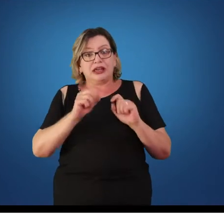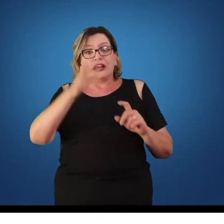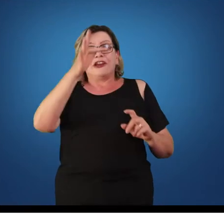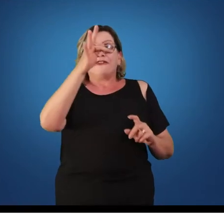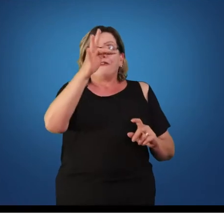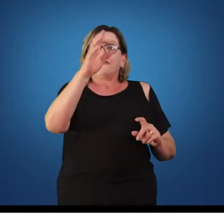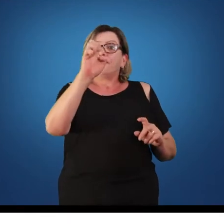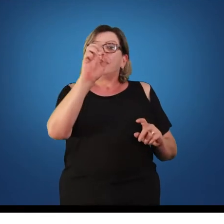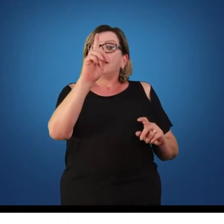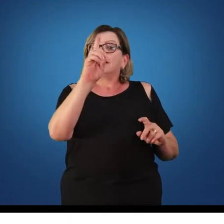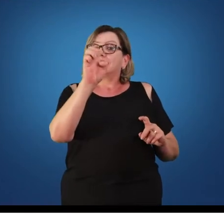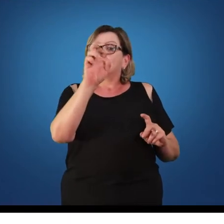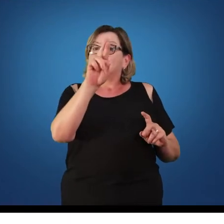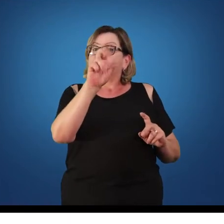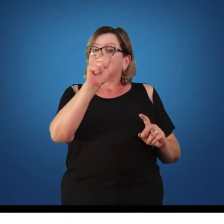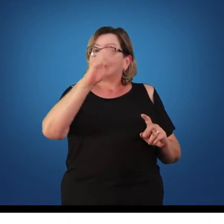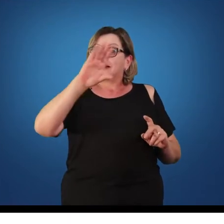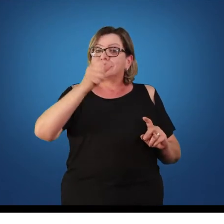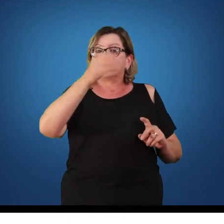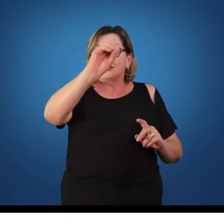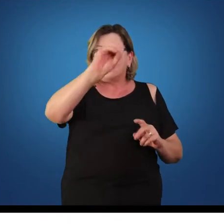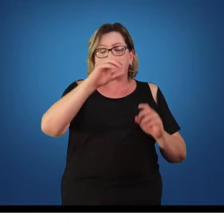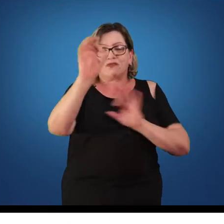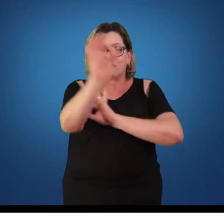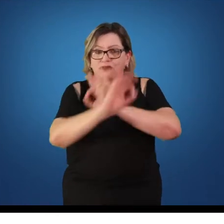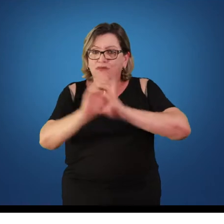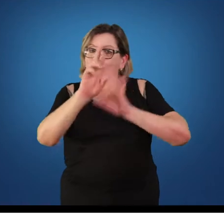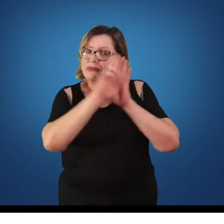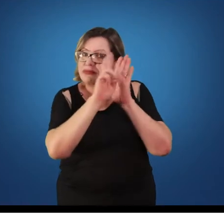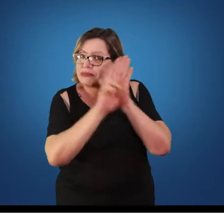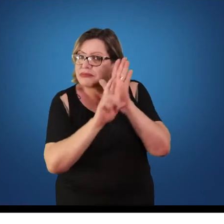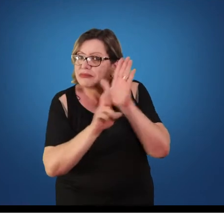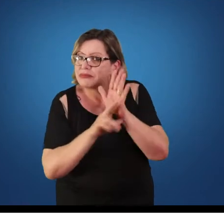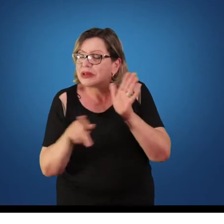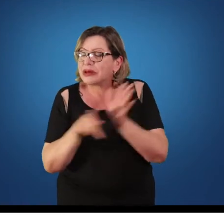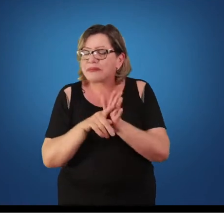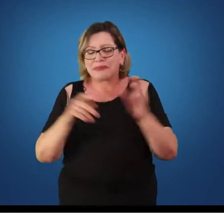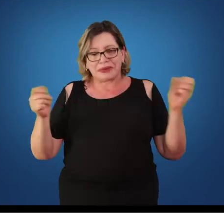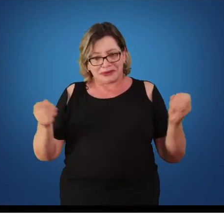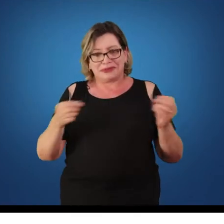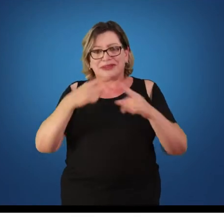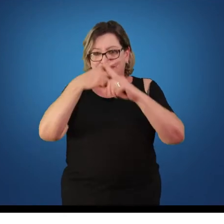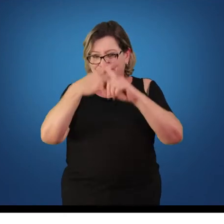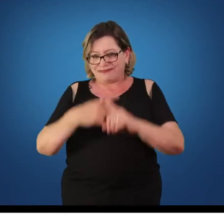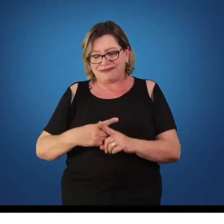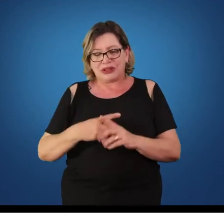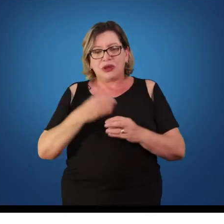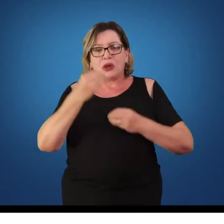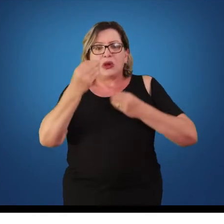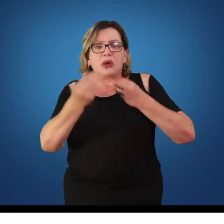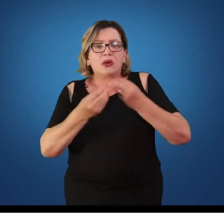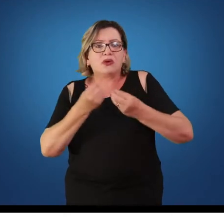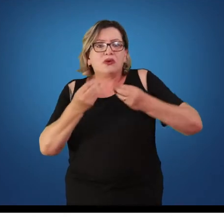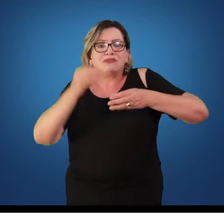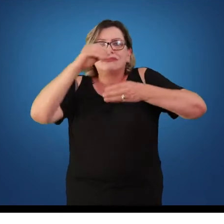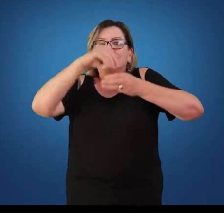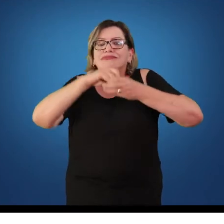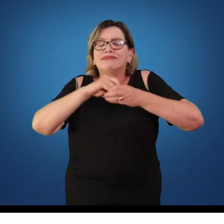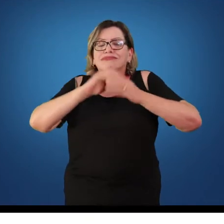suas normas e regras prescritas. Essas ginásticas de competição, como que elas vão ser trabalhadas dentro da escola? É importante